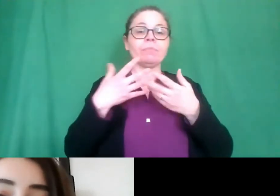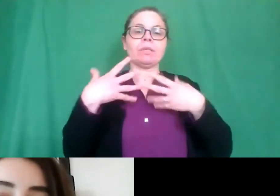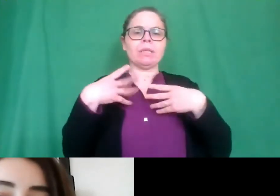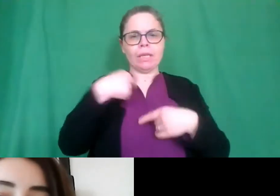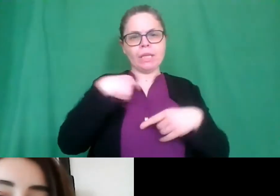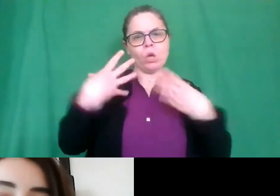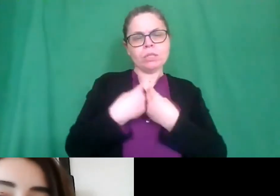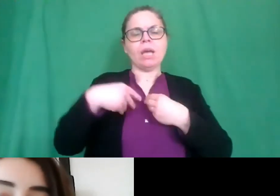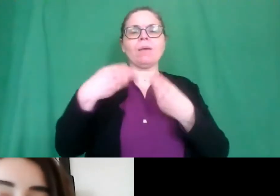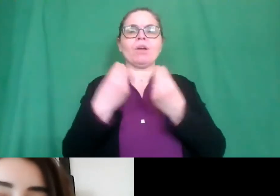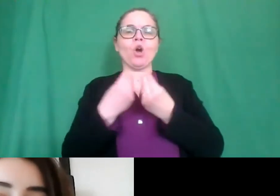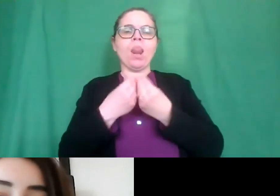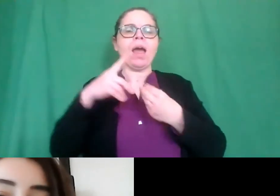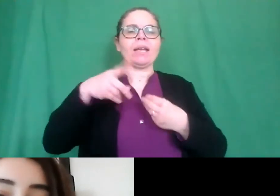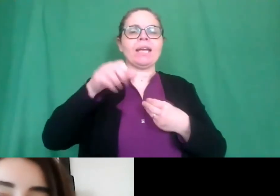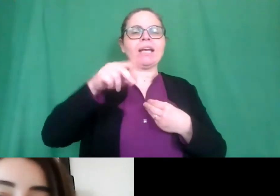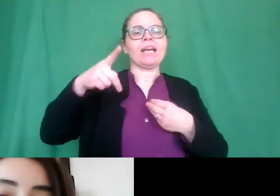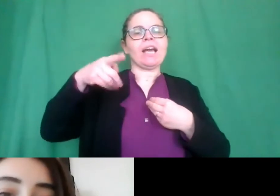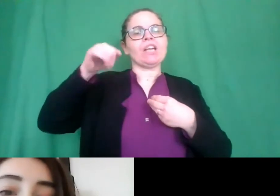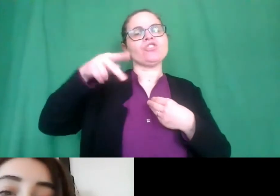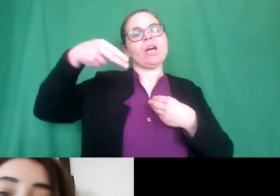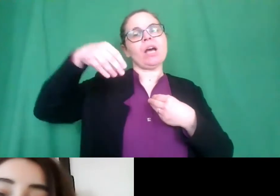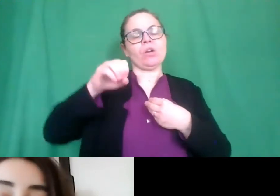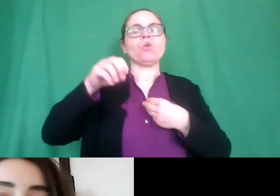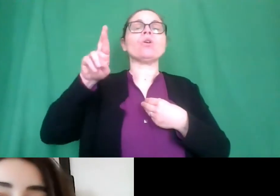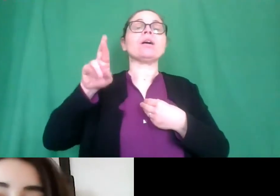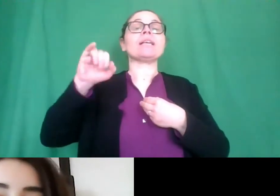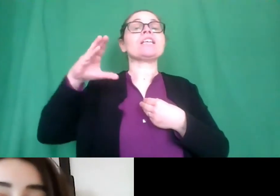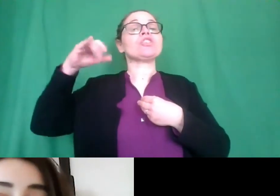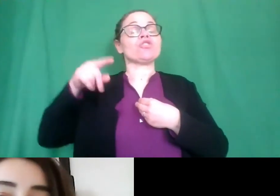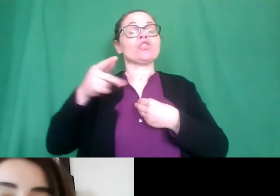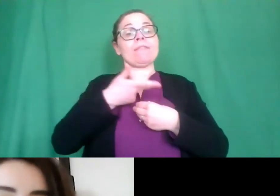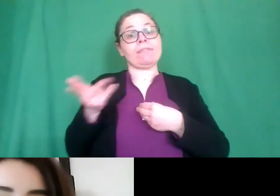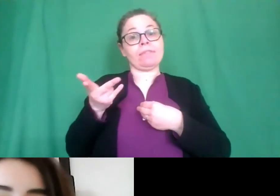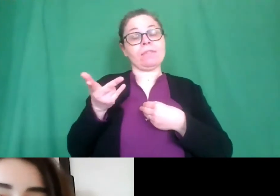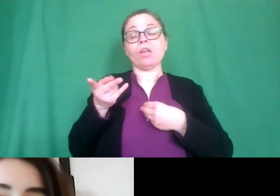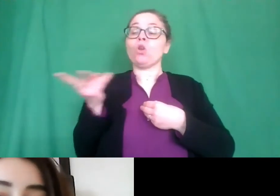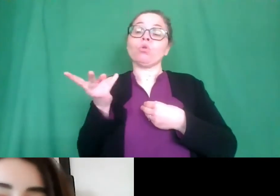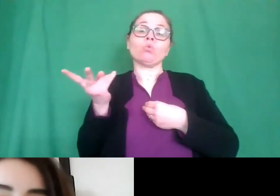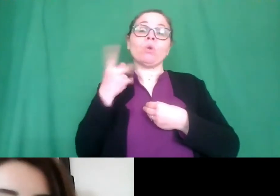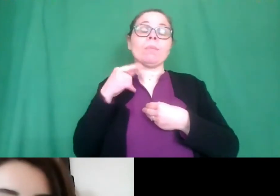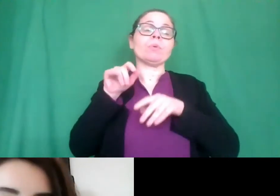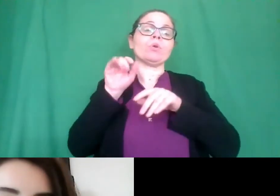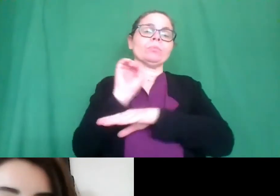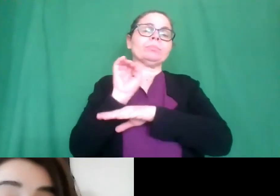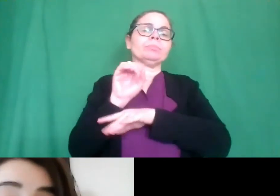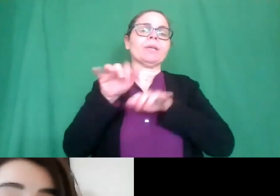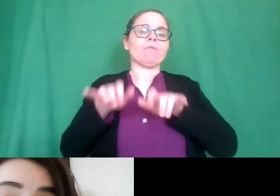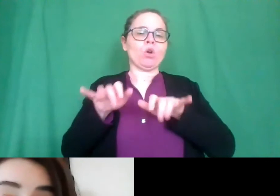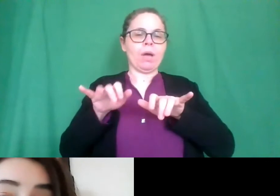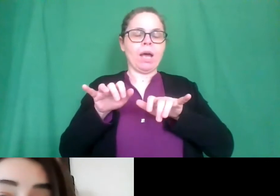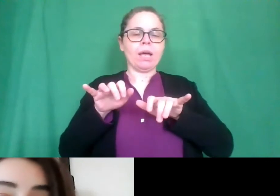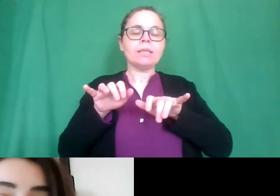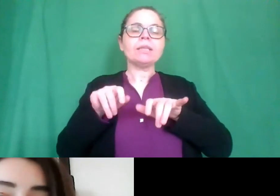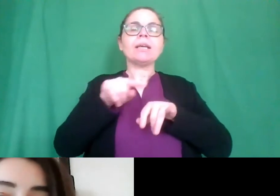Manuel Ricci colleghi di informatica e da me abbiamo letto le centinaia e centinaia di domande che ci sono arrivate di